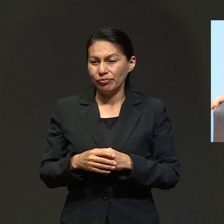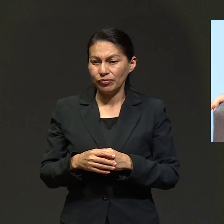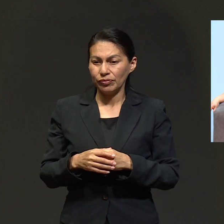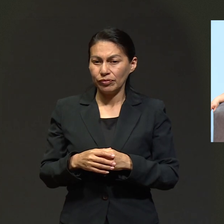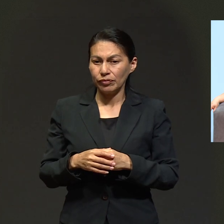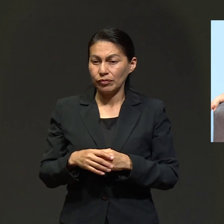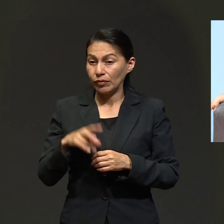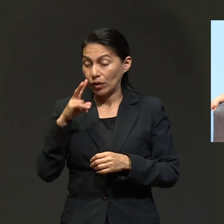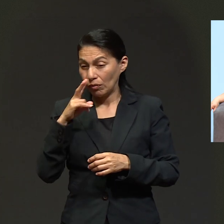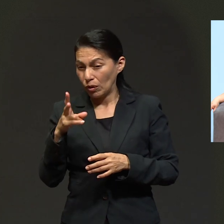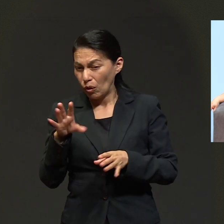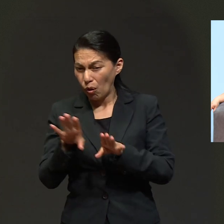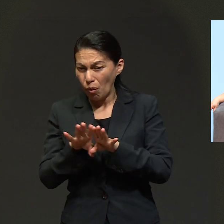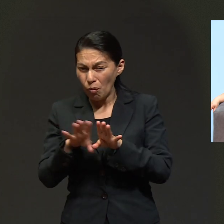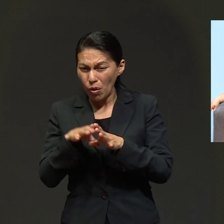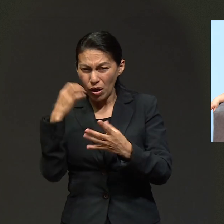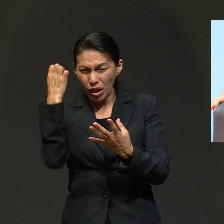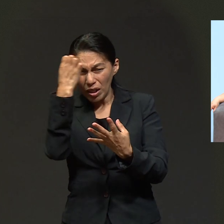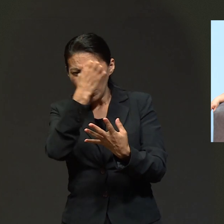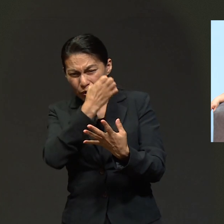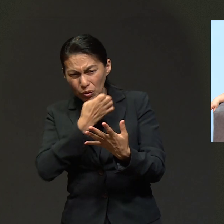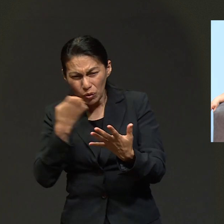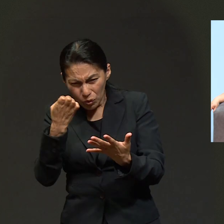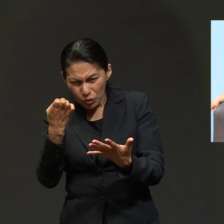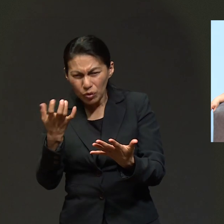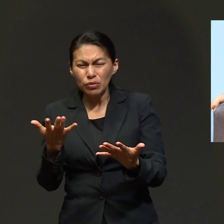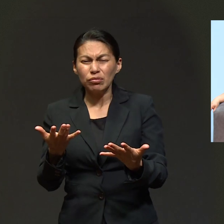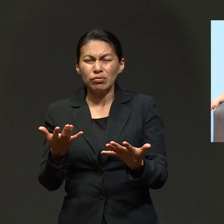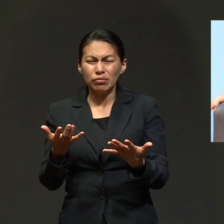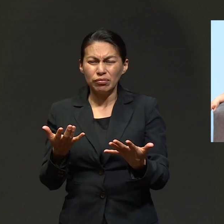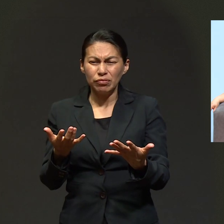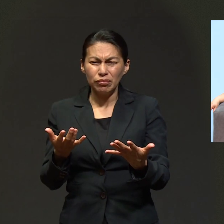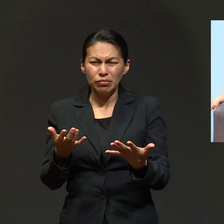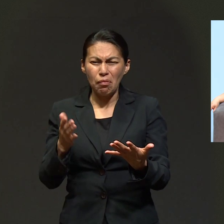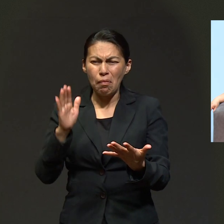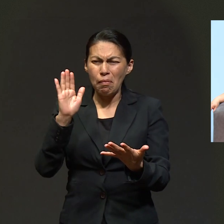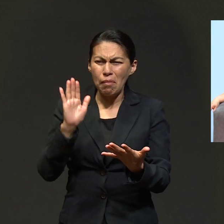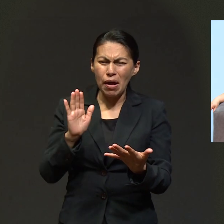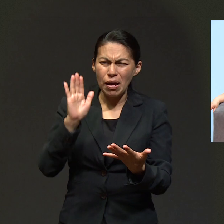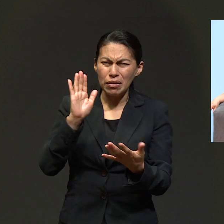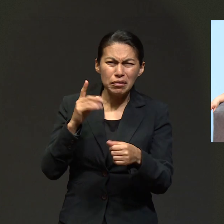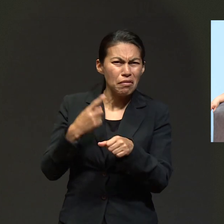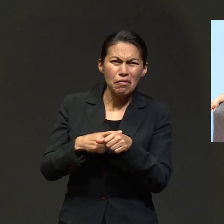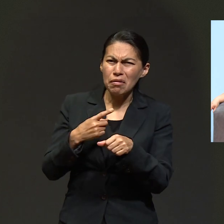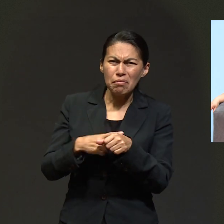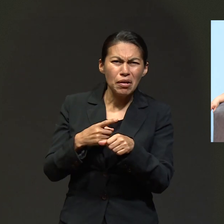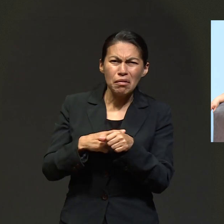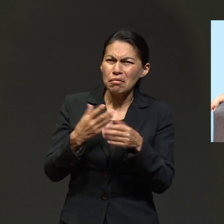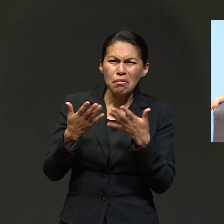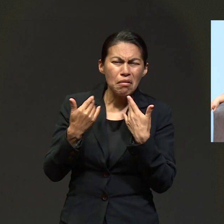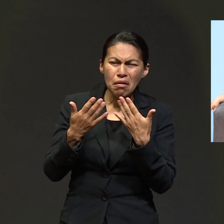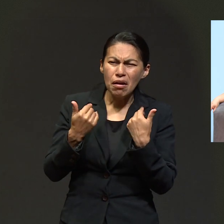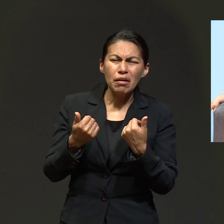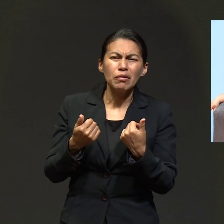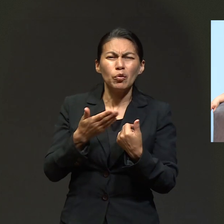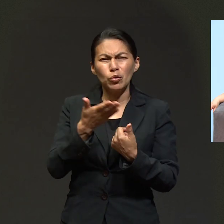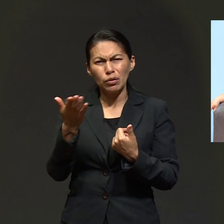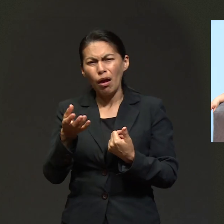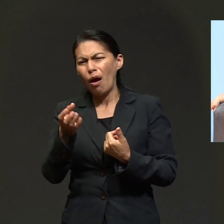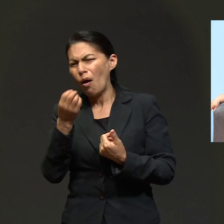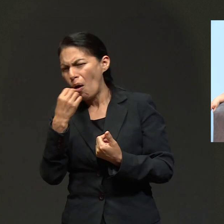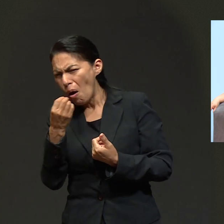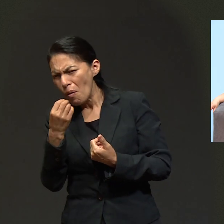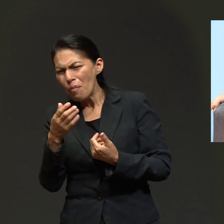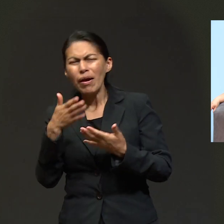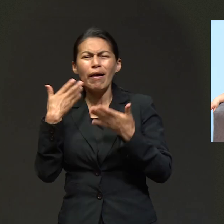entender es como viendo los estudios, usted parece que ni está